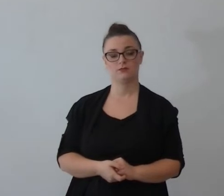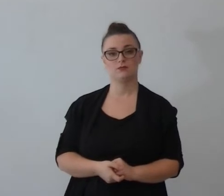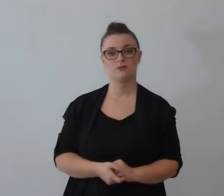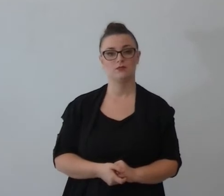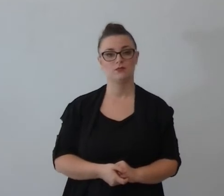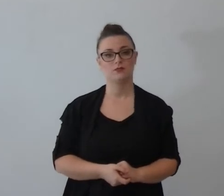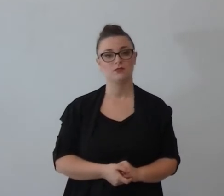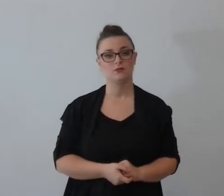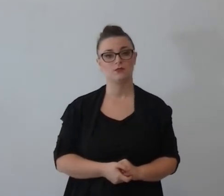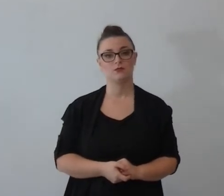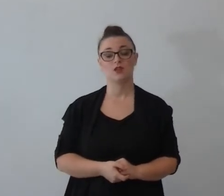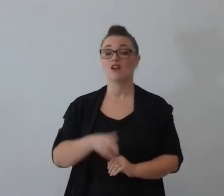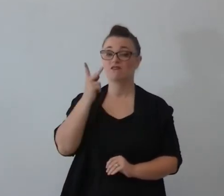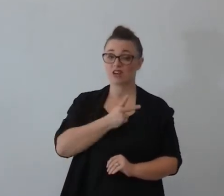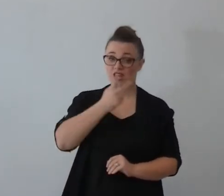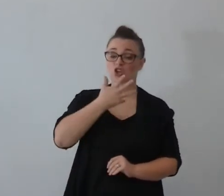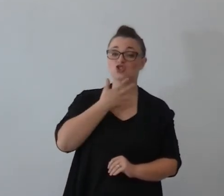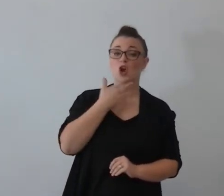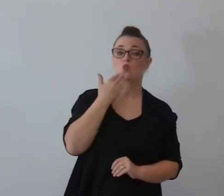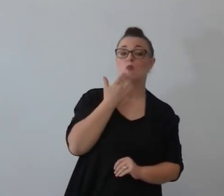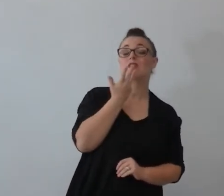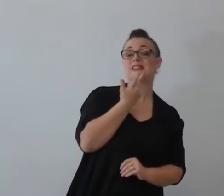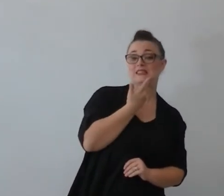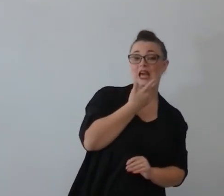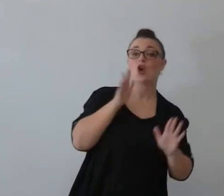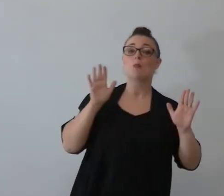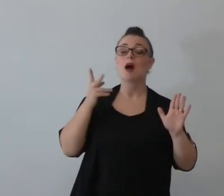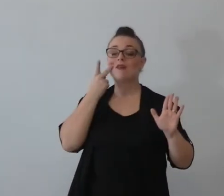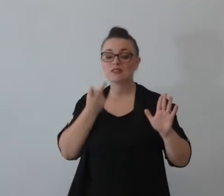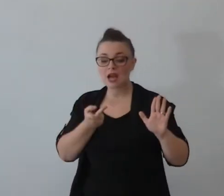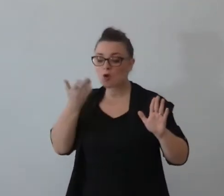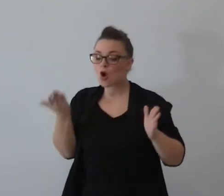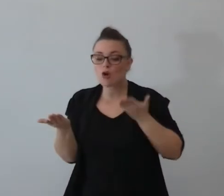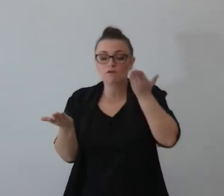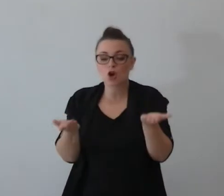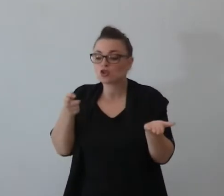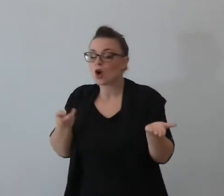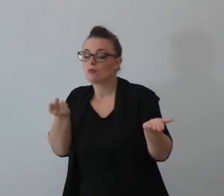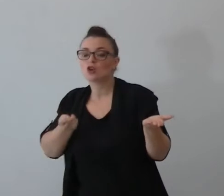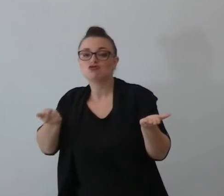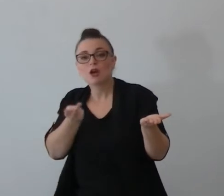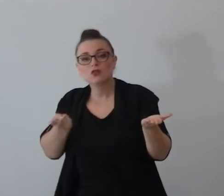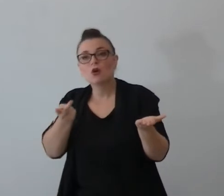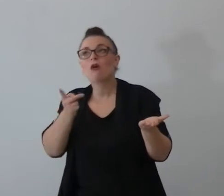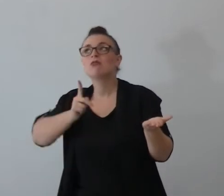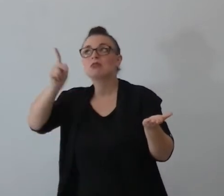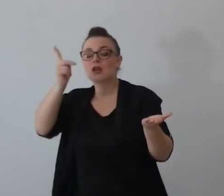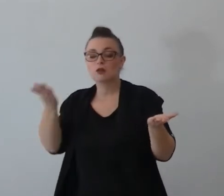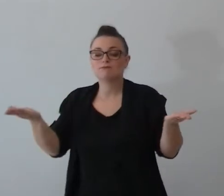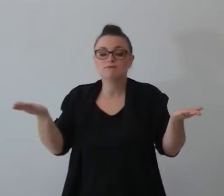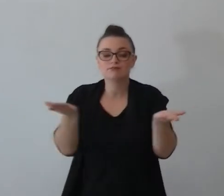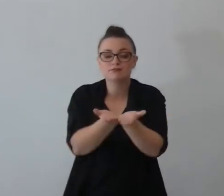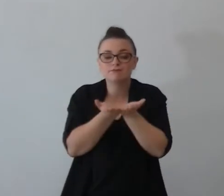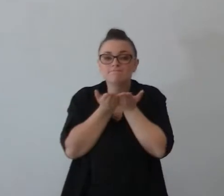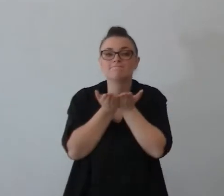sono i piani di Dio che sono quelli che sono i crei di Dio per cui vuole che le cose vengano fatte in noi io vado